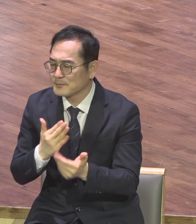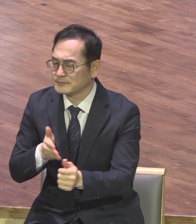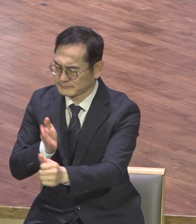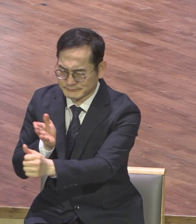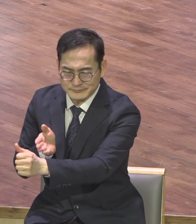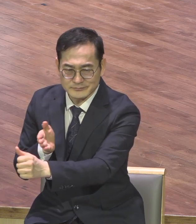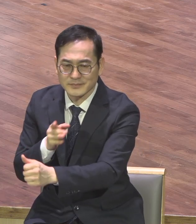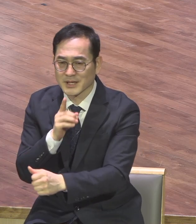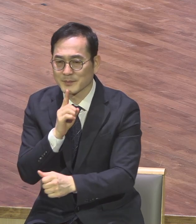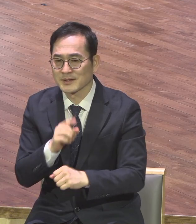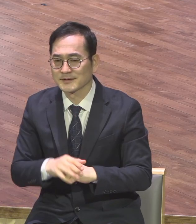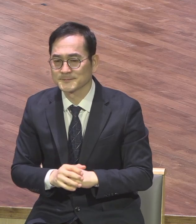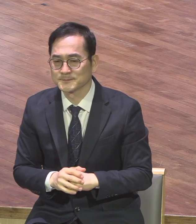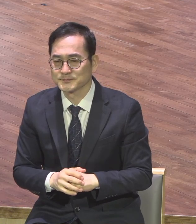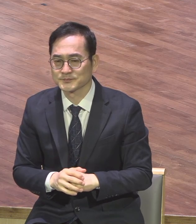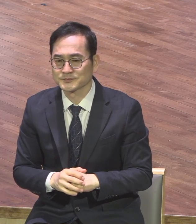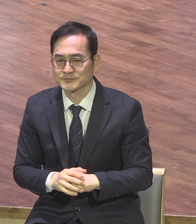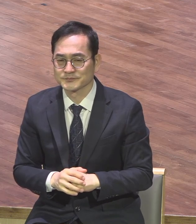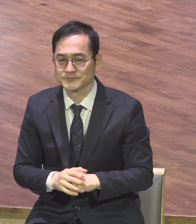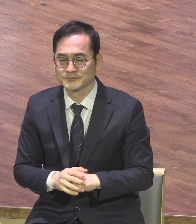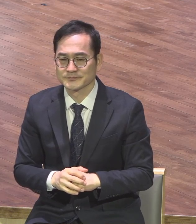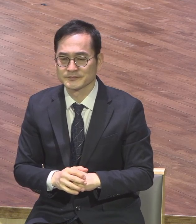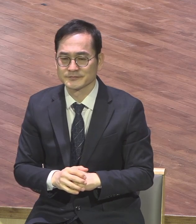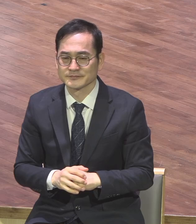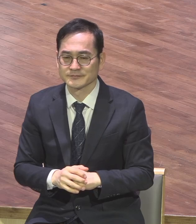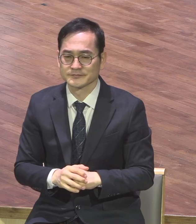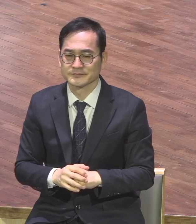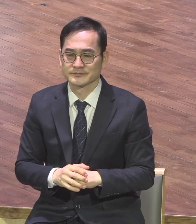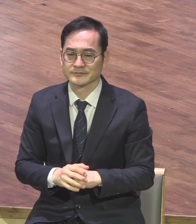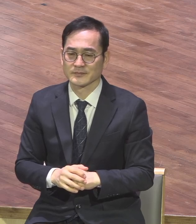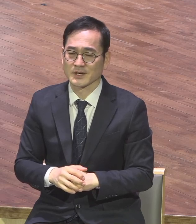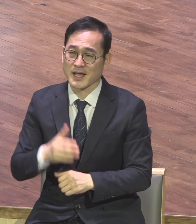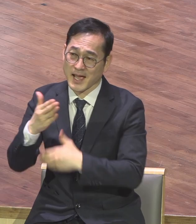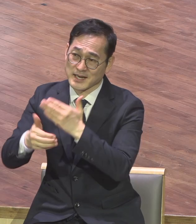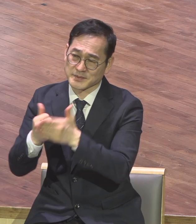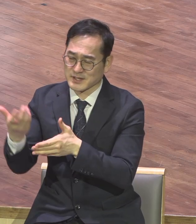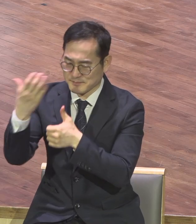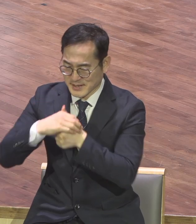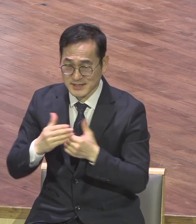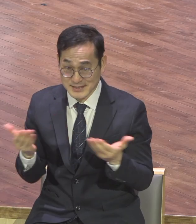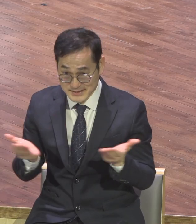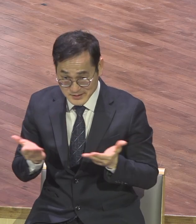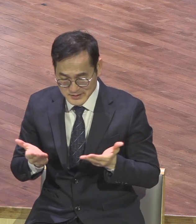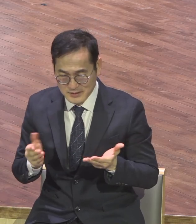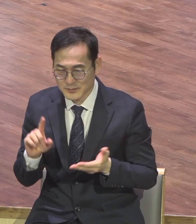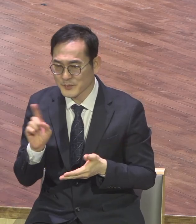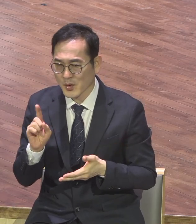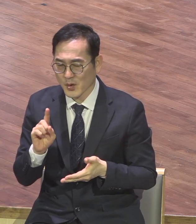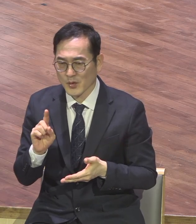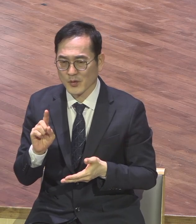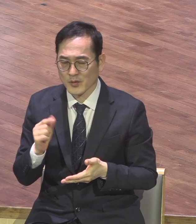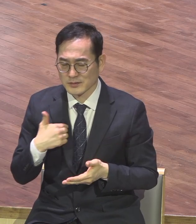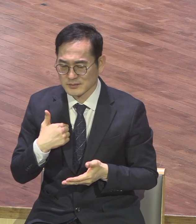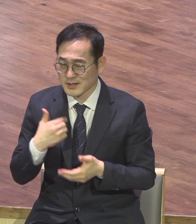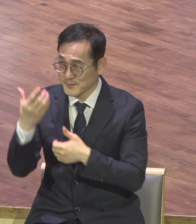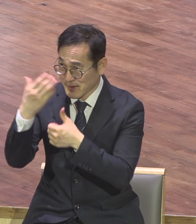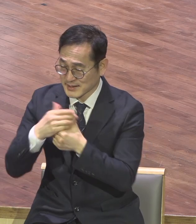주신 본질적 미션 신을 위해서 어떤 삶을 살아야 하는지에 대해서 구체적으로